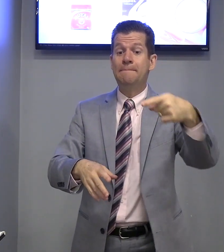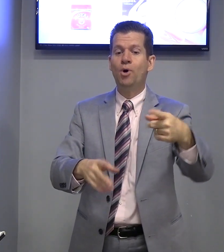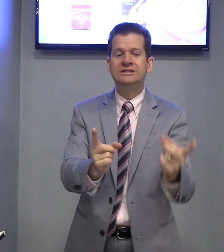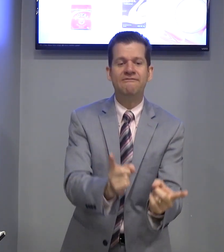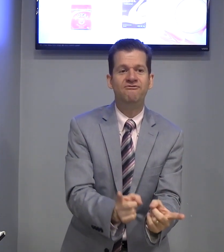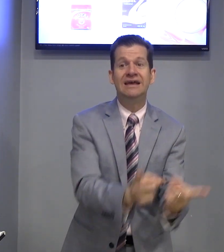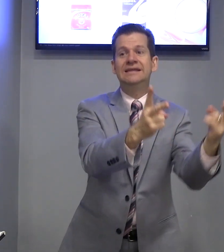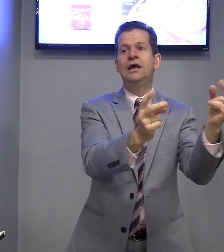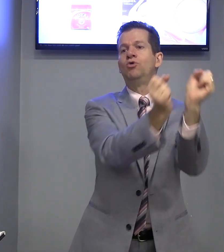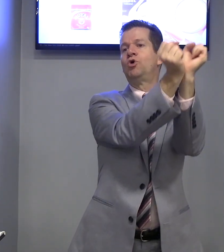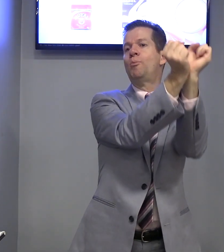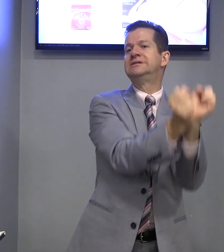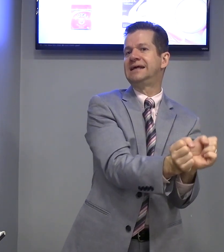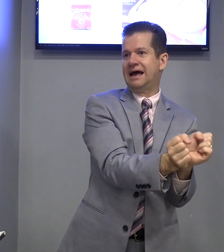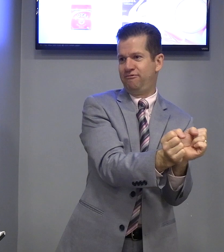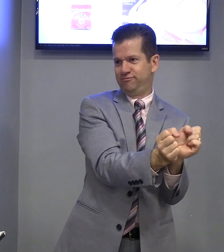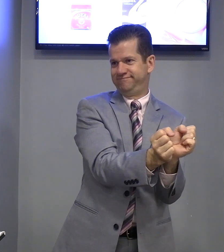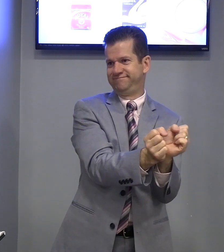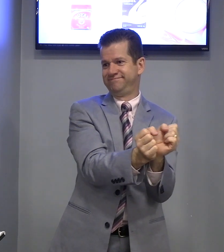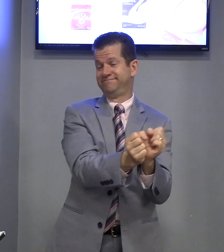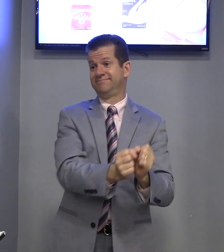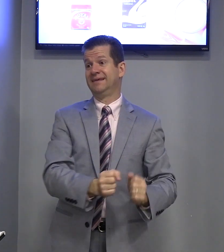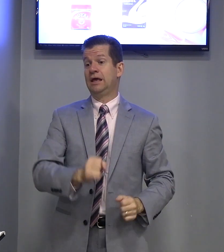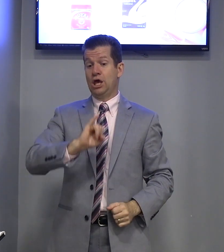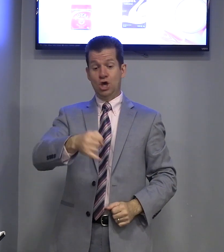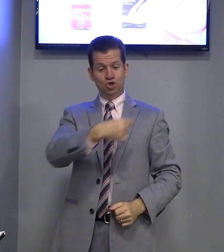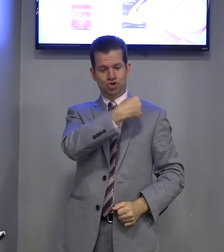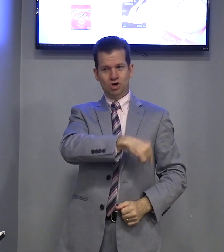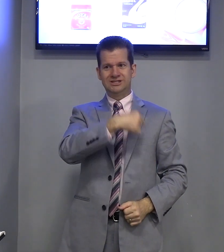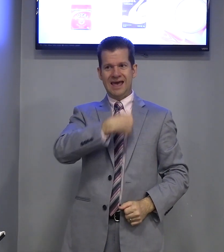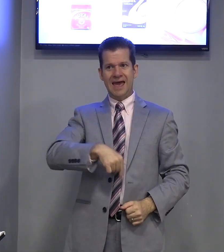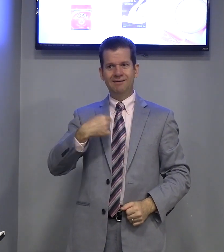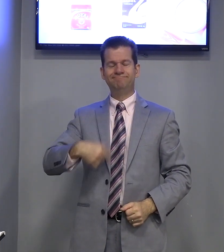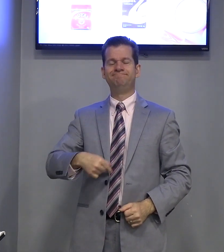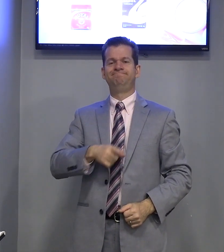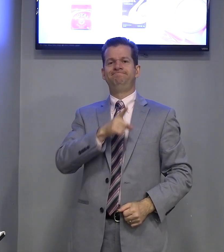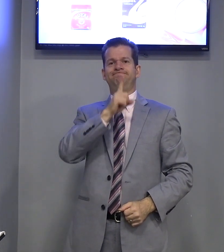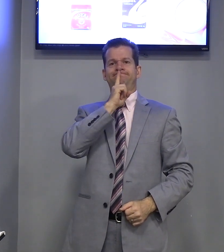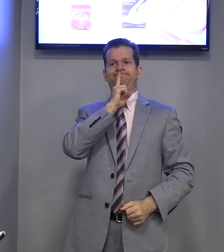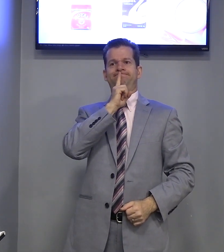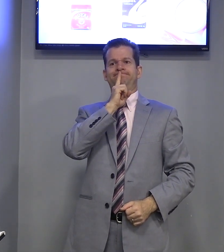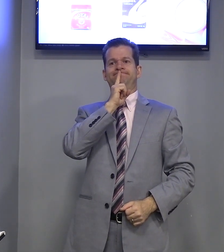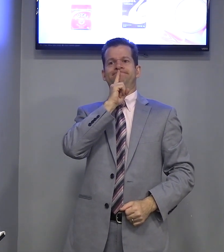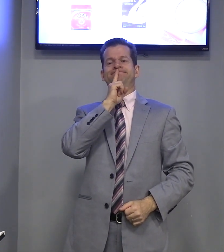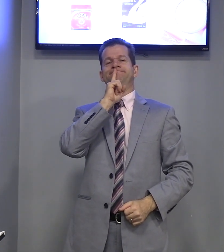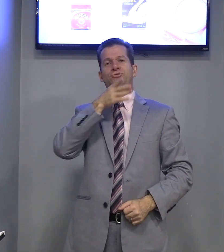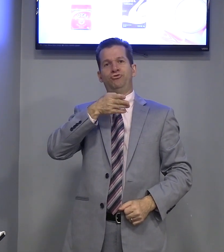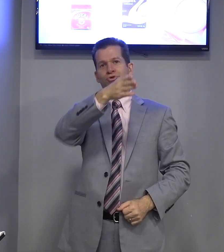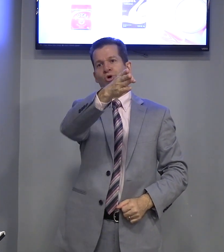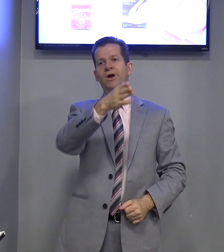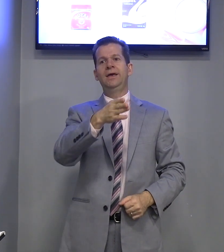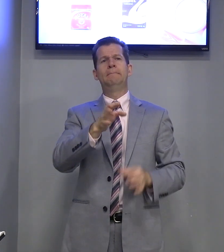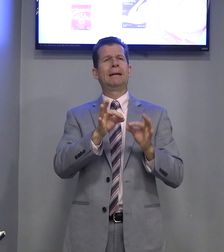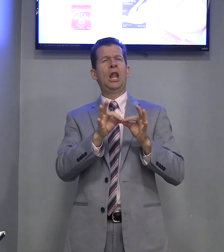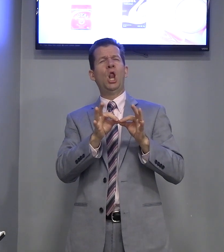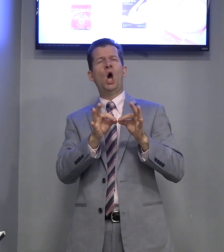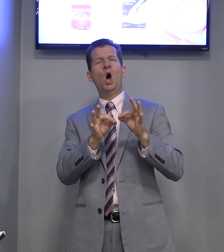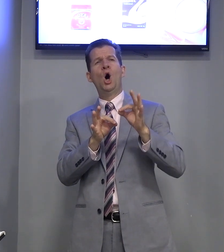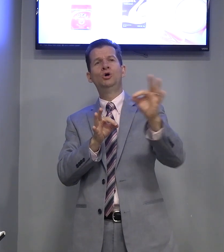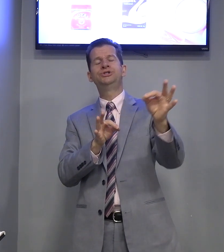e depois venderam como escrava. E José foi para longe,